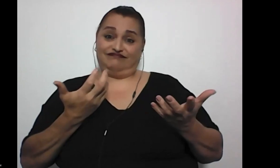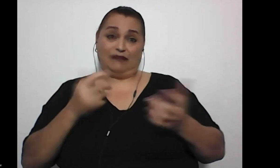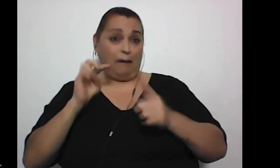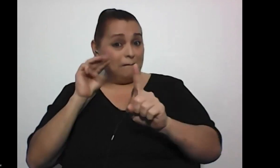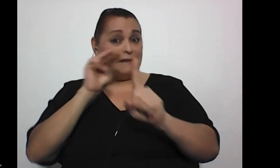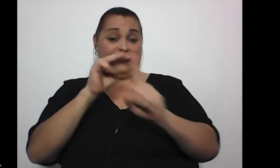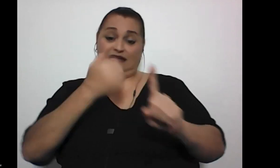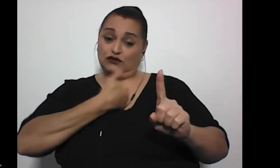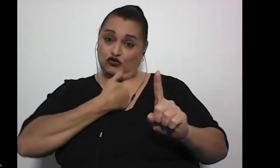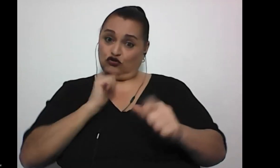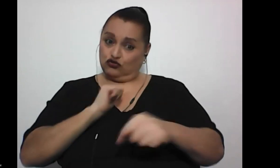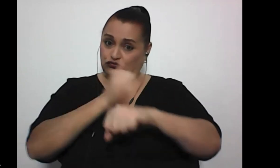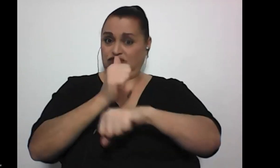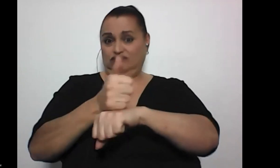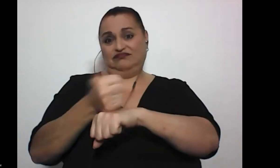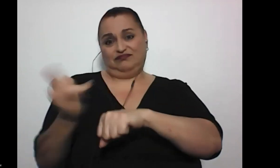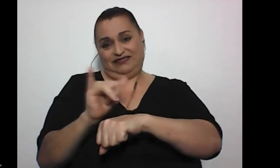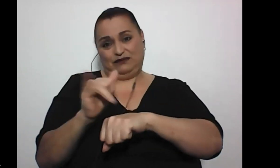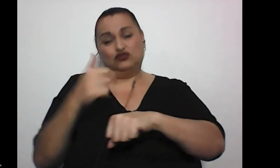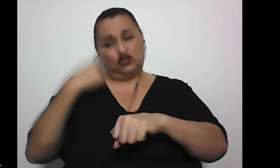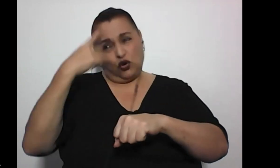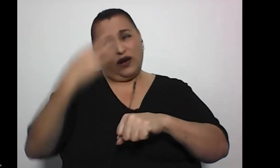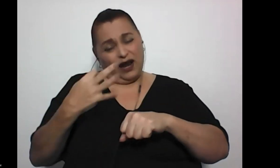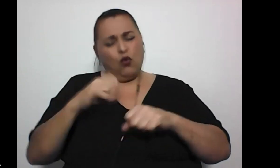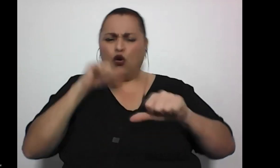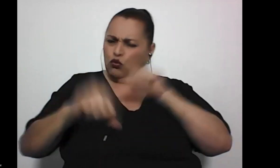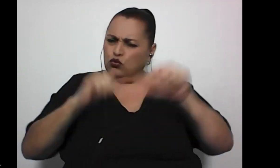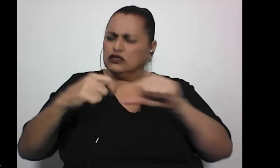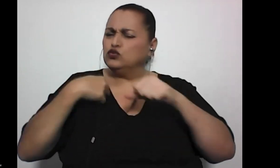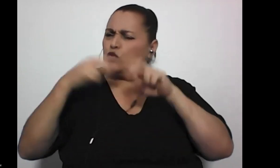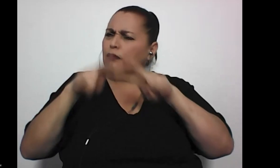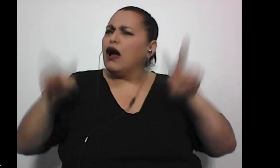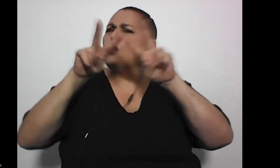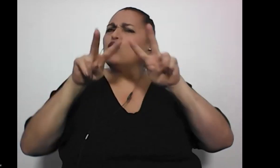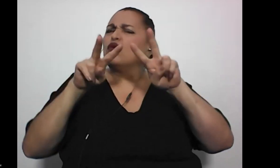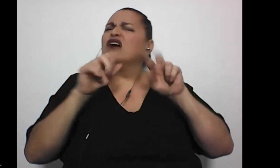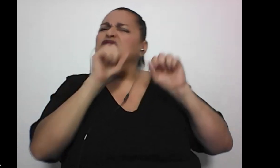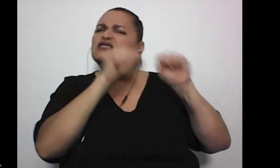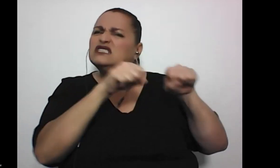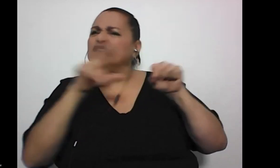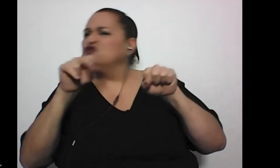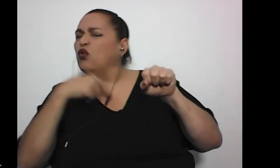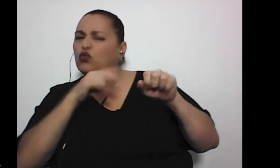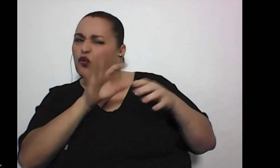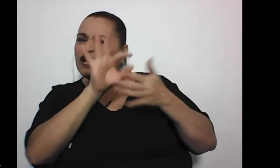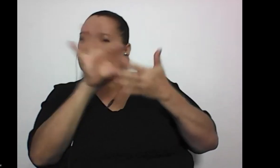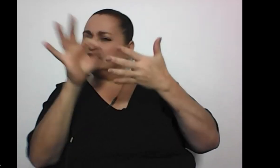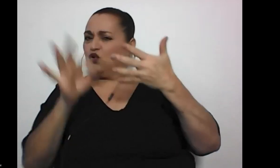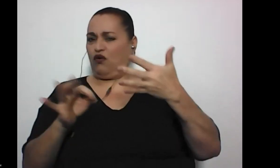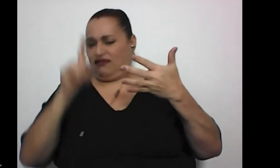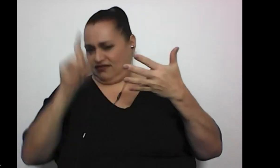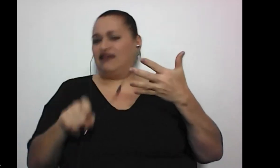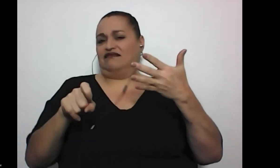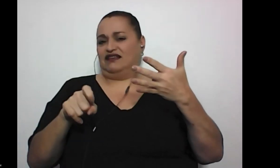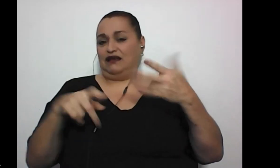que nosotras mismas nos coloquemos. Yo sí creo que hay luchas que una tiene que valorar cuáles vale la pena dar y cuáles no, ¿verdad? No puedo andar por la vida y